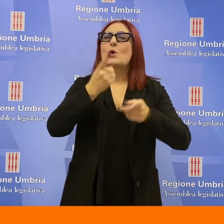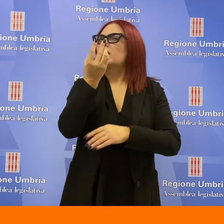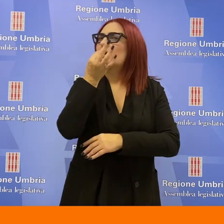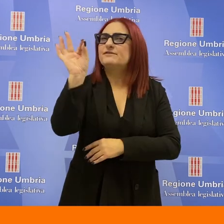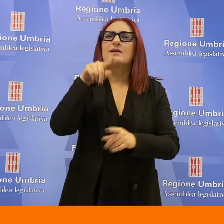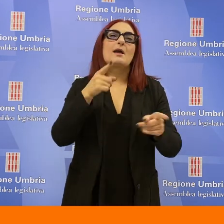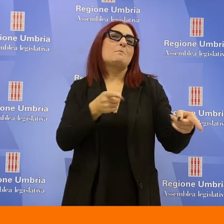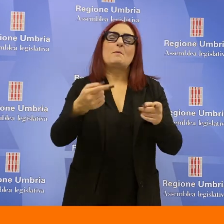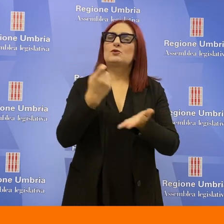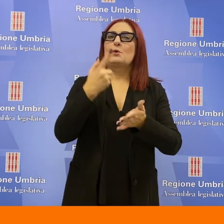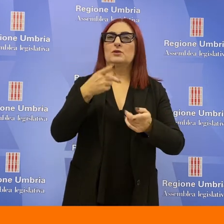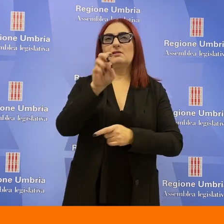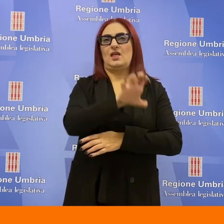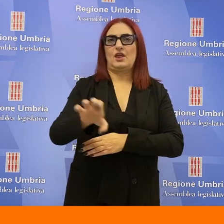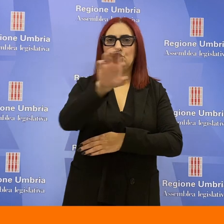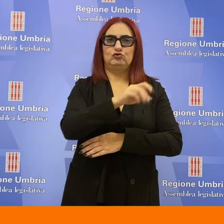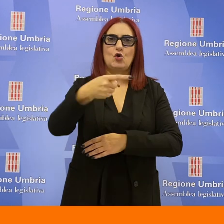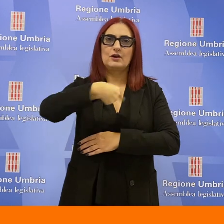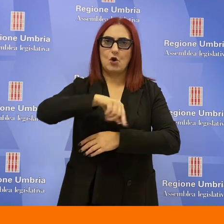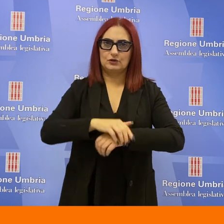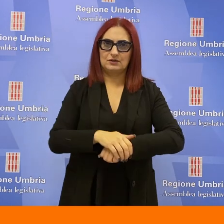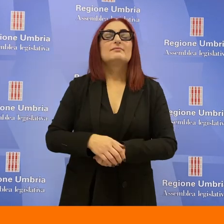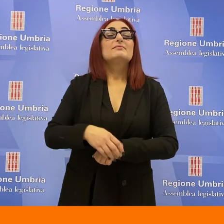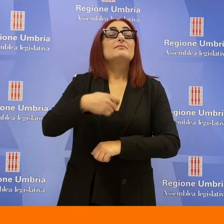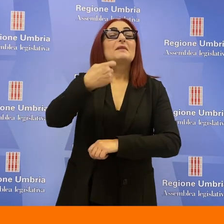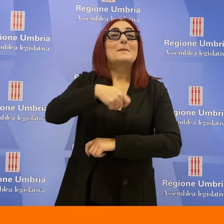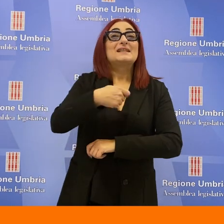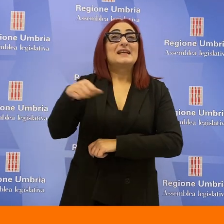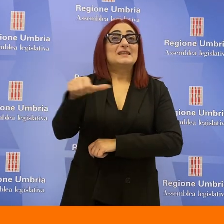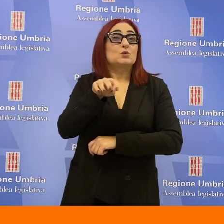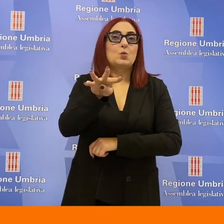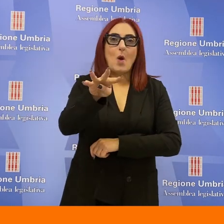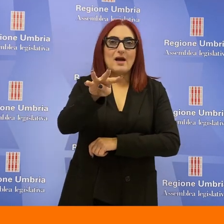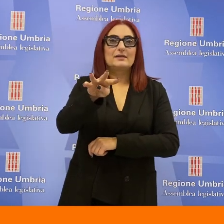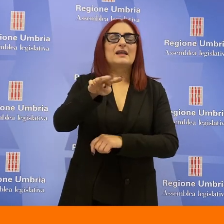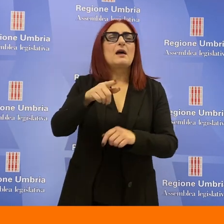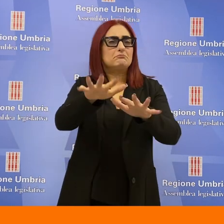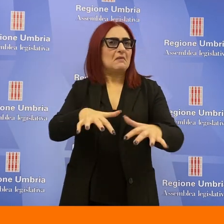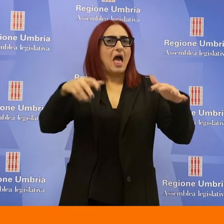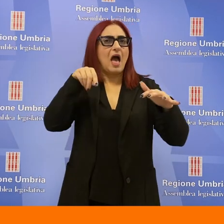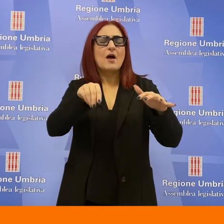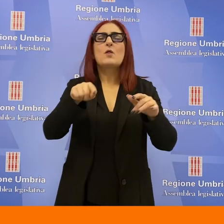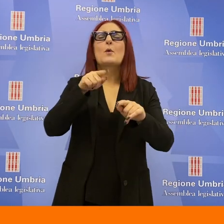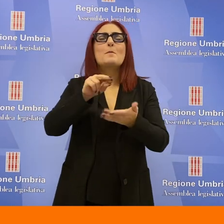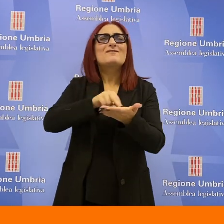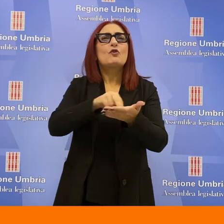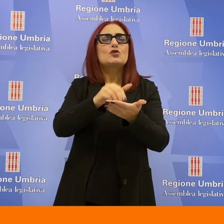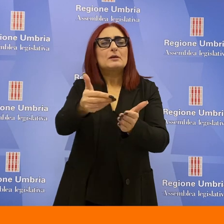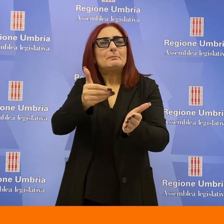e un momento importante per la nostra regione. Il Presidente Marco Squarta, già in aula, margine della votazione sul documento,